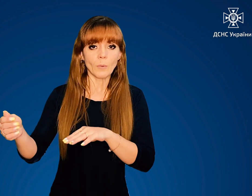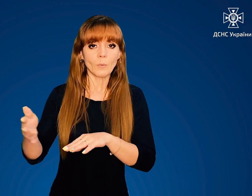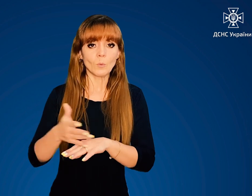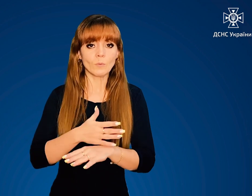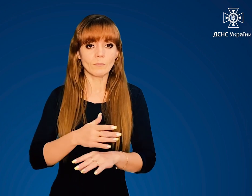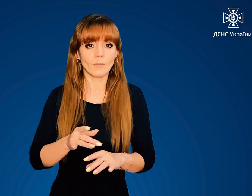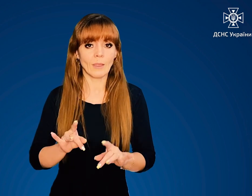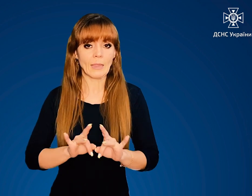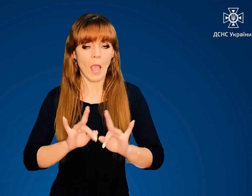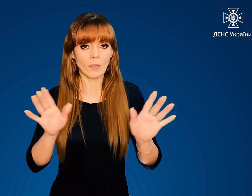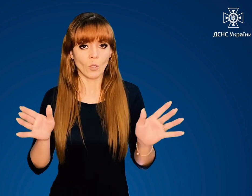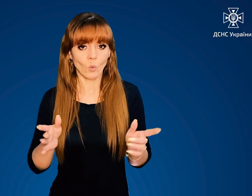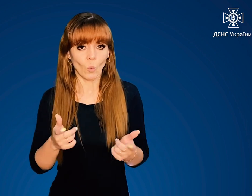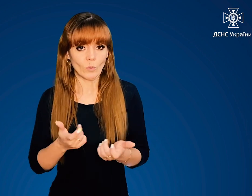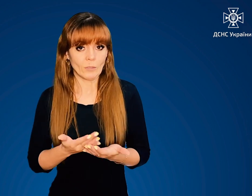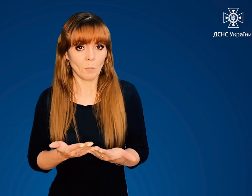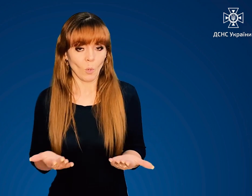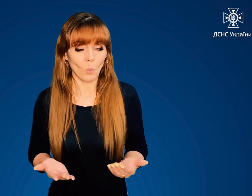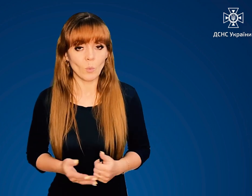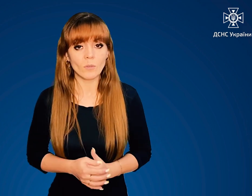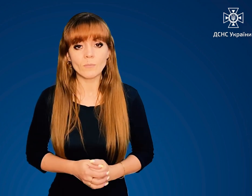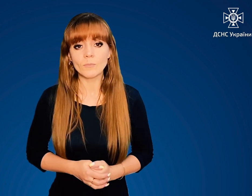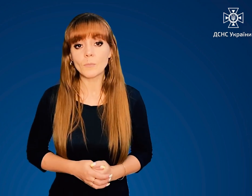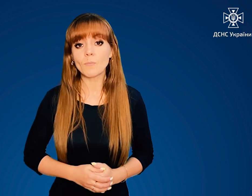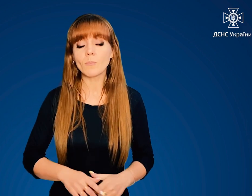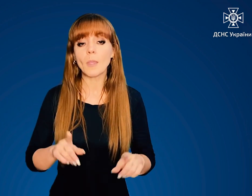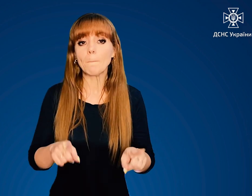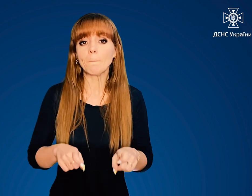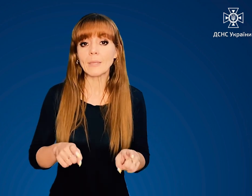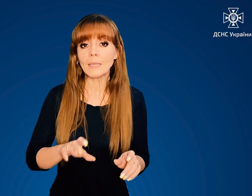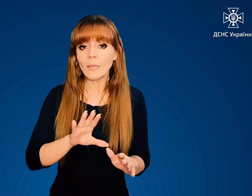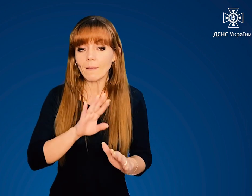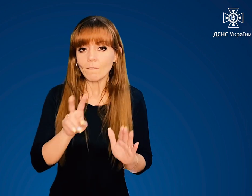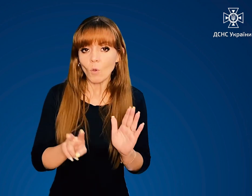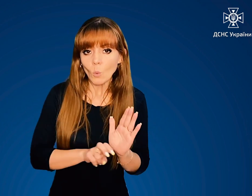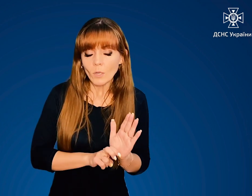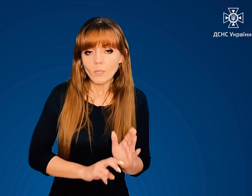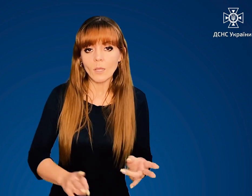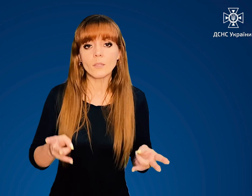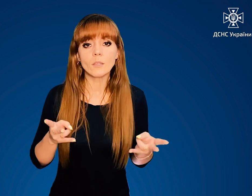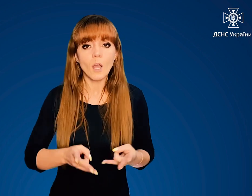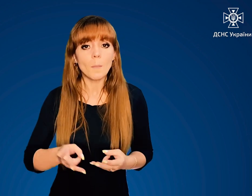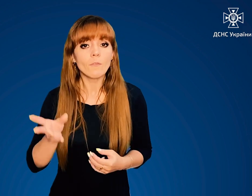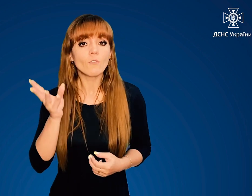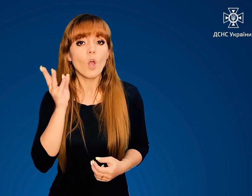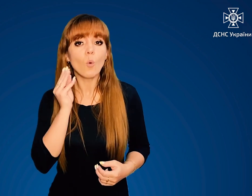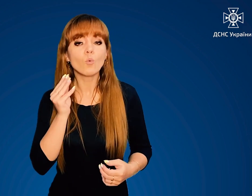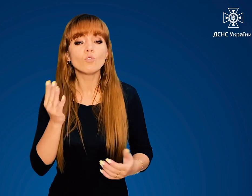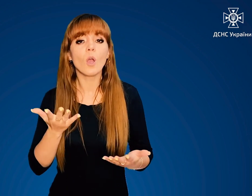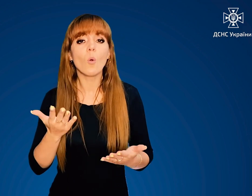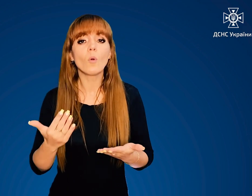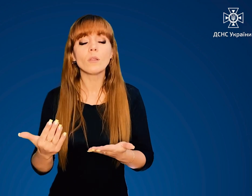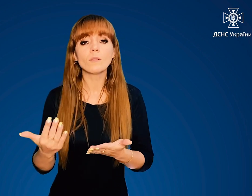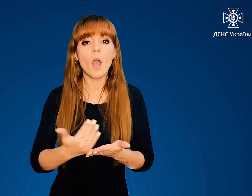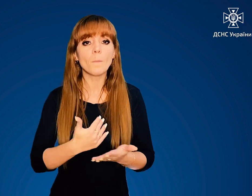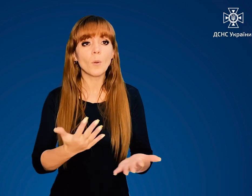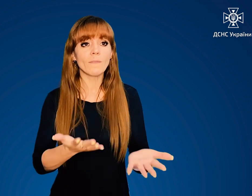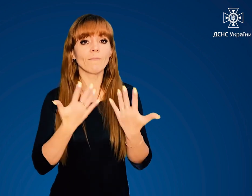застосування ядерної зброї. Бігти в укриття треба, враховуючи напрям вітру.